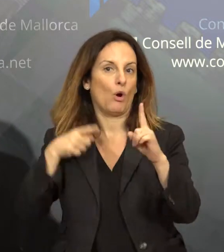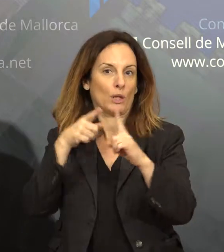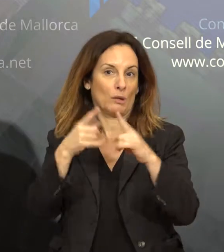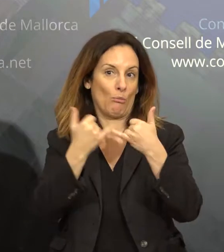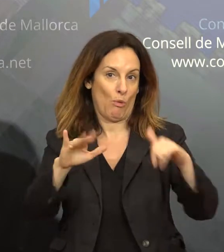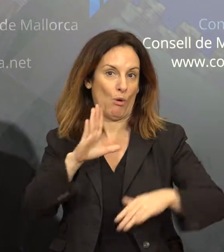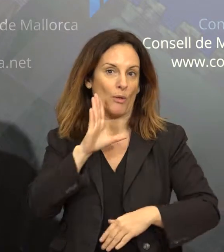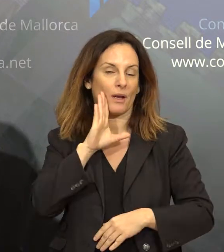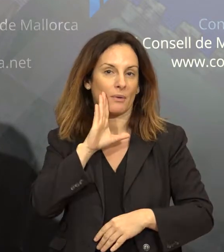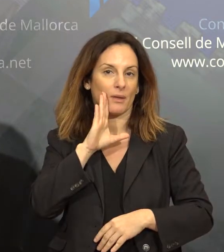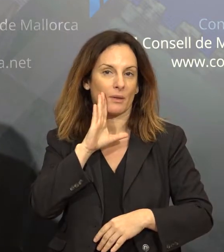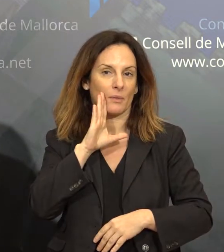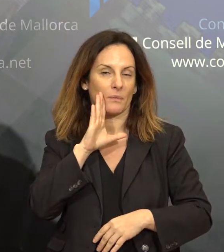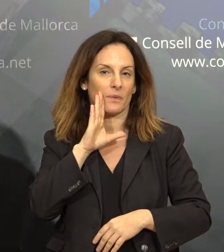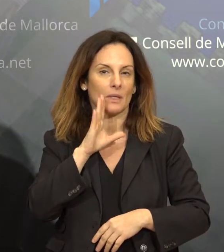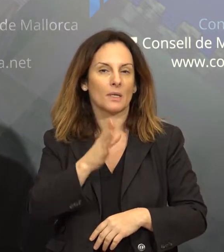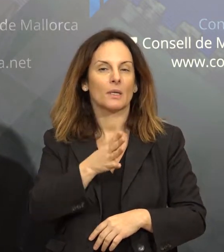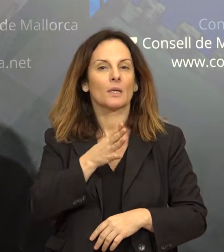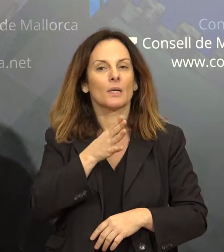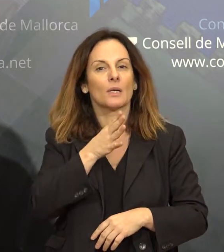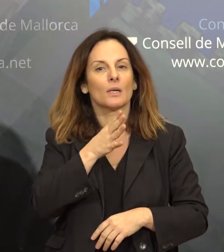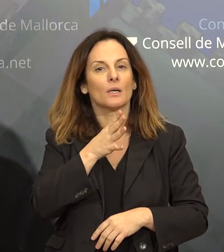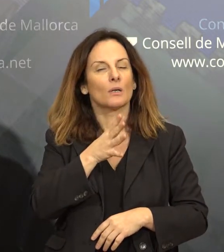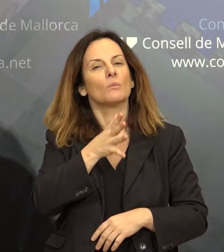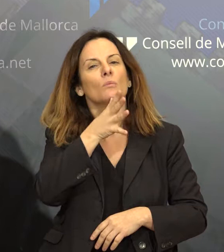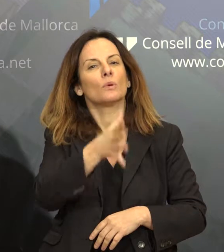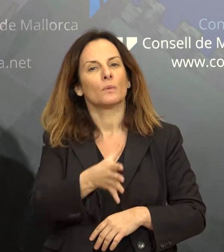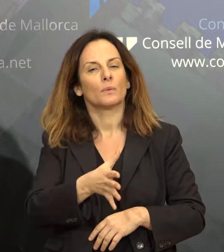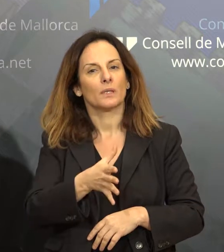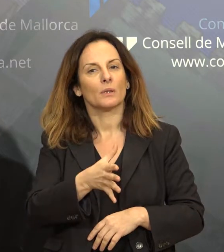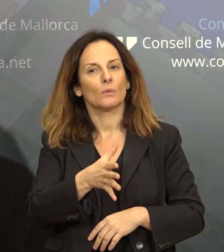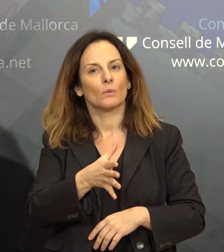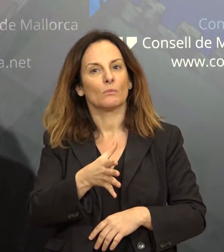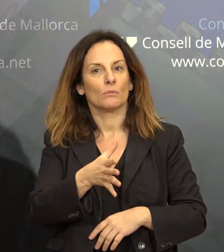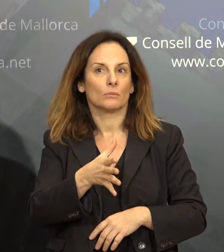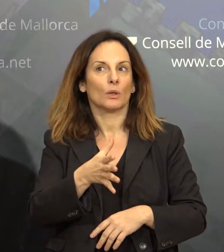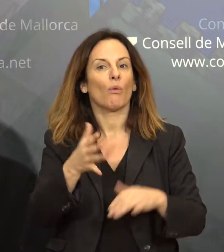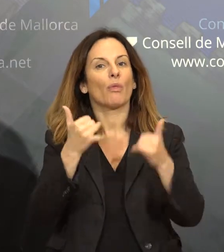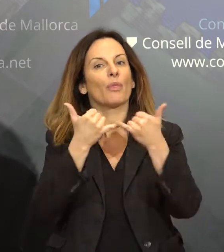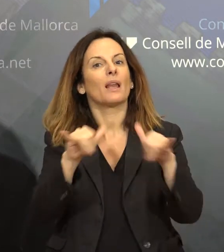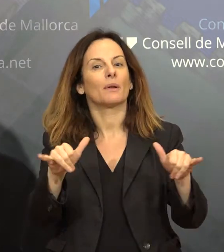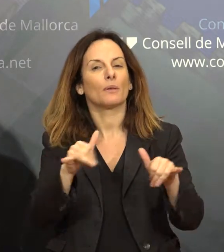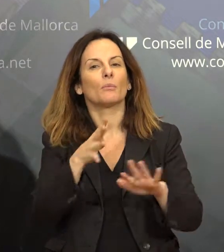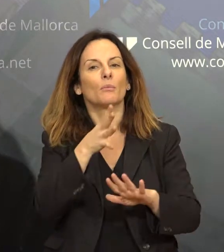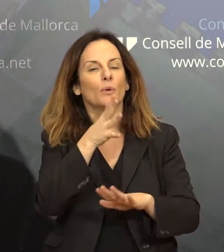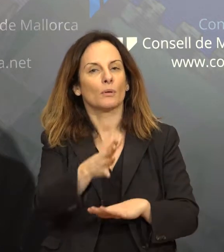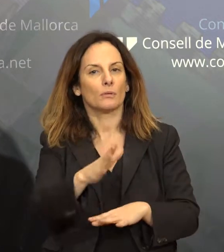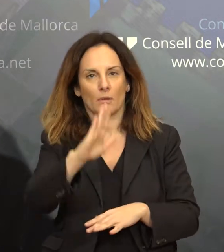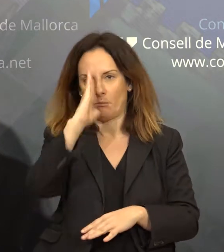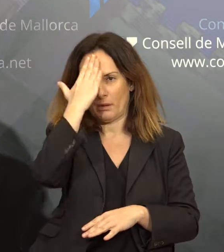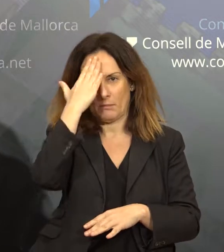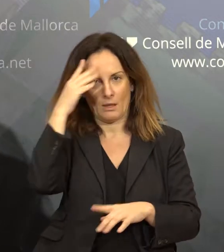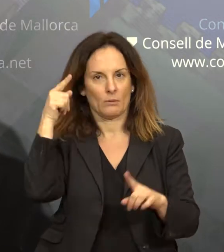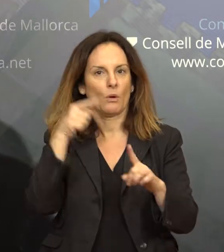El motiu per al qual fa aquesta commemoració és principalment per